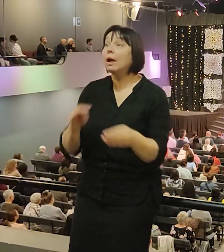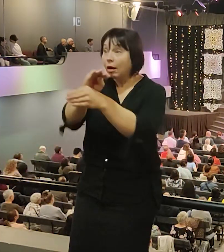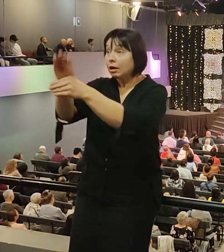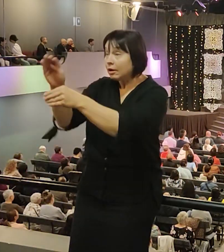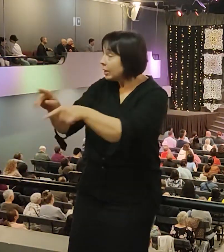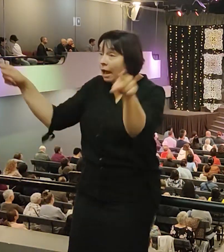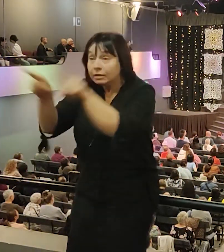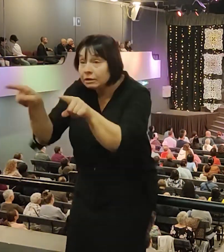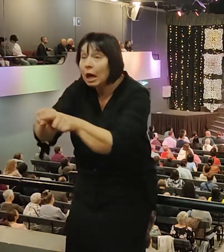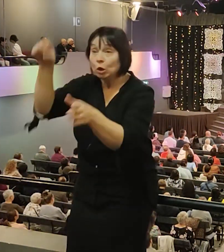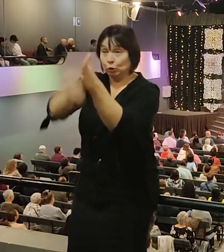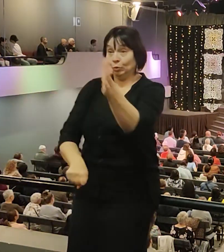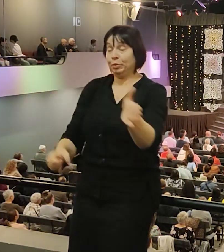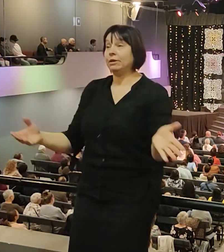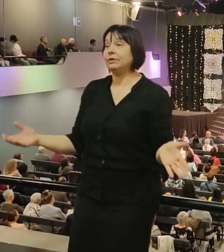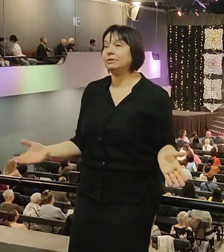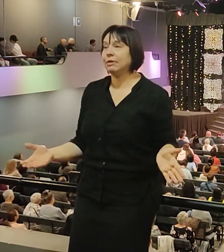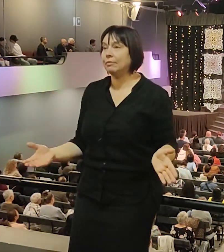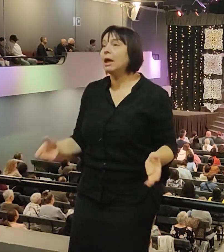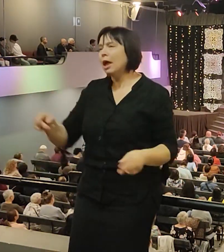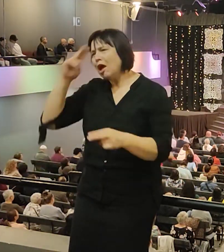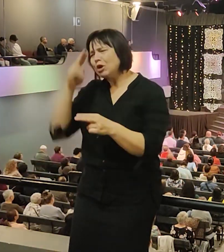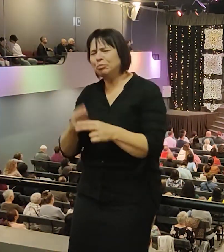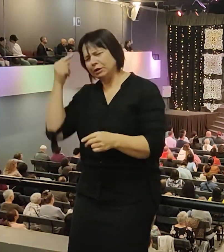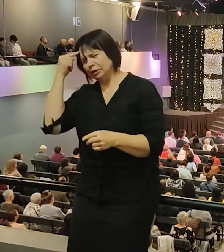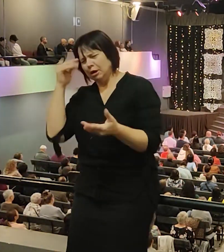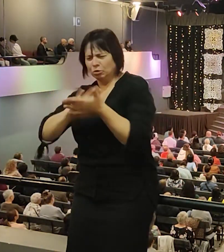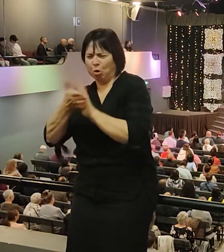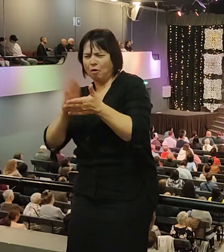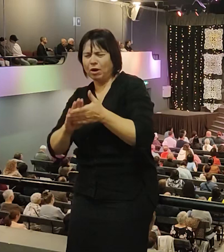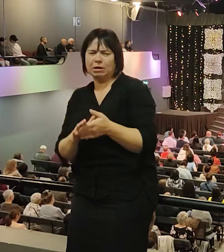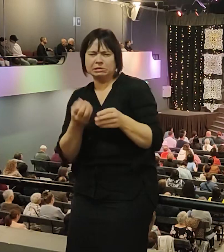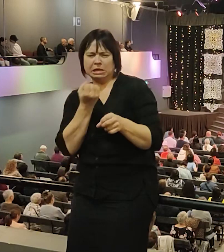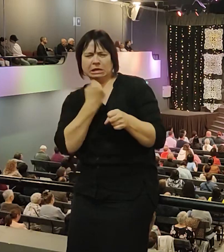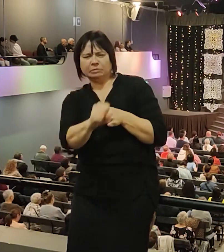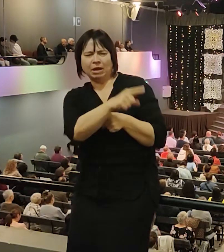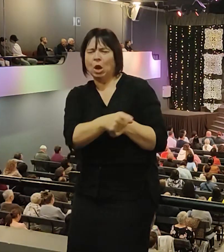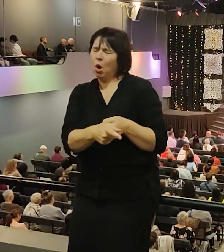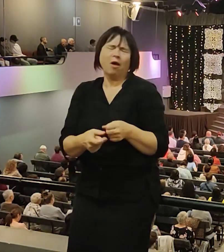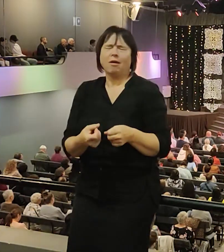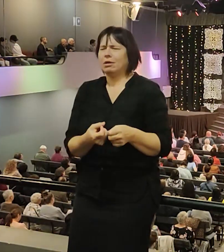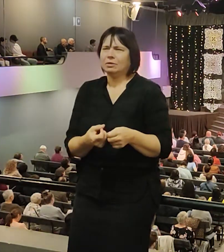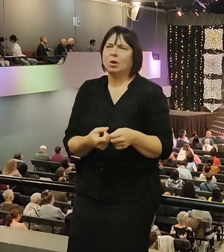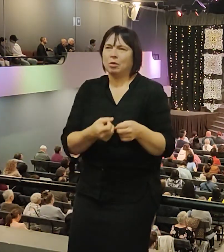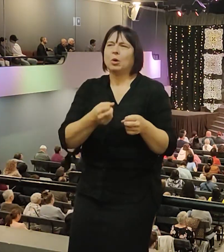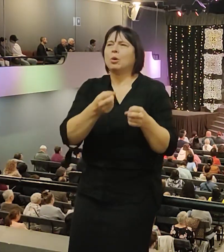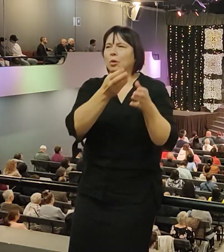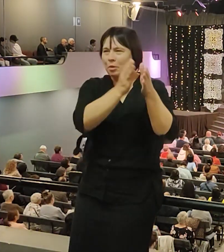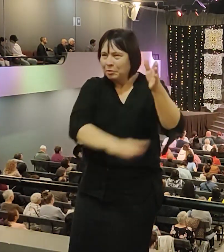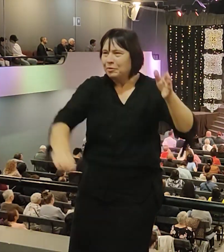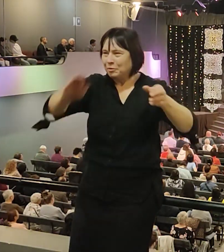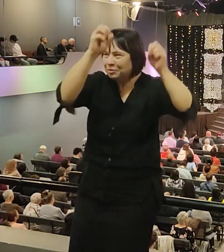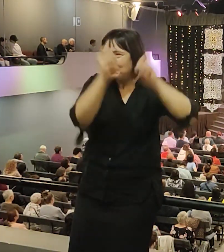убийство. Но они решили от него избавиться. Бросили его. И Рувим, его брат, Рувим спас его. Но продал,